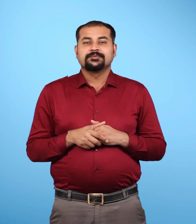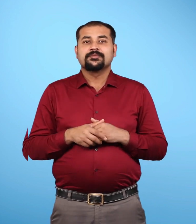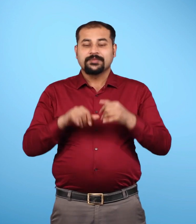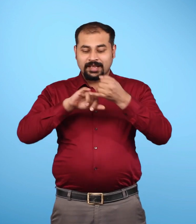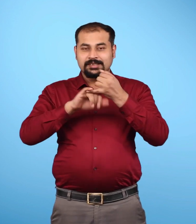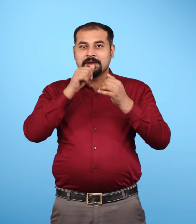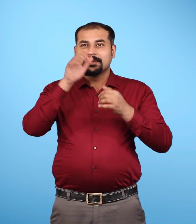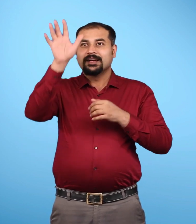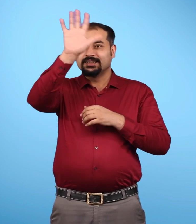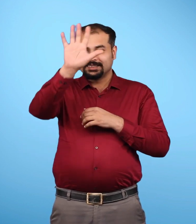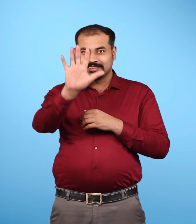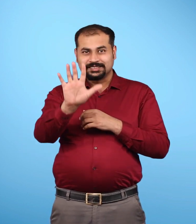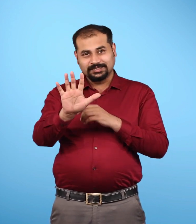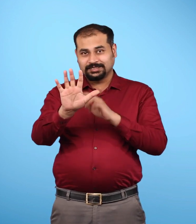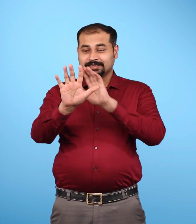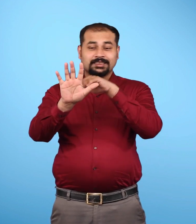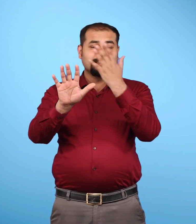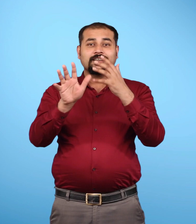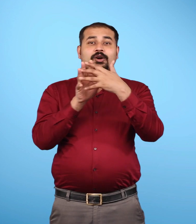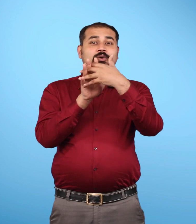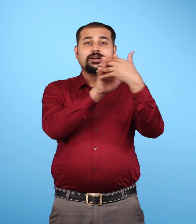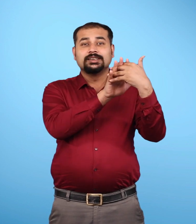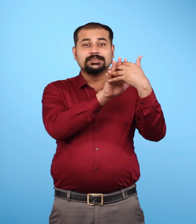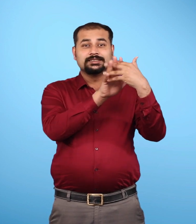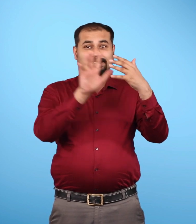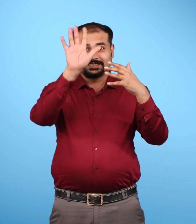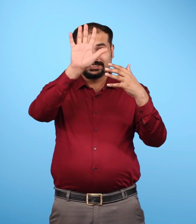इसके पश्चिमी किनारे पर उत्तर एवं दक्षिन अमेरिका है